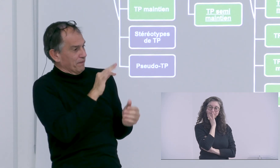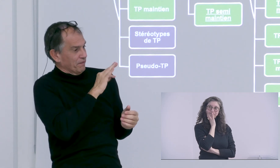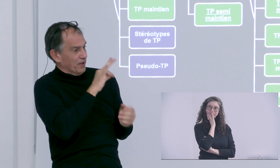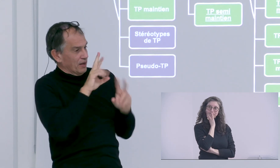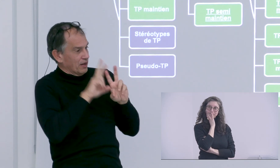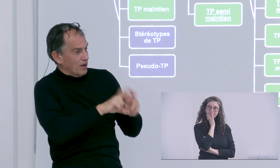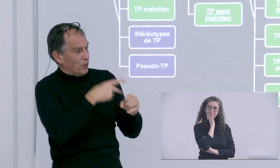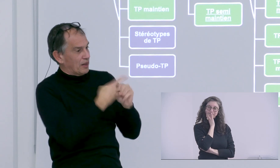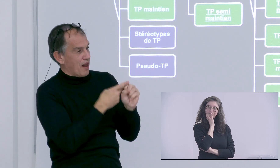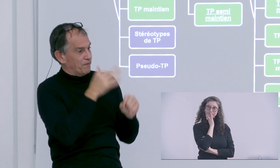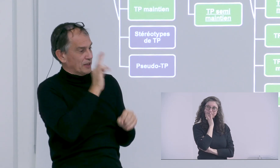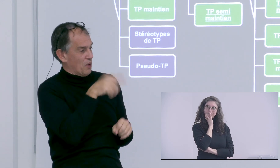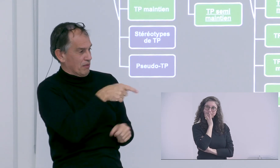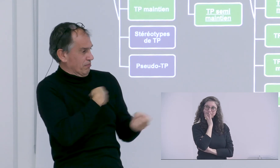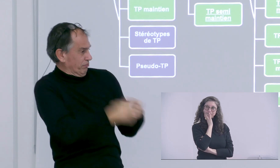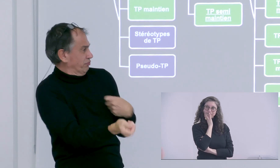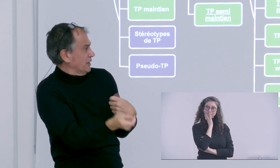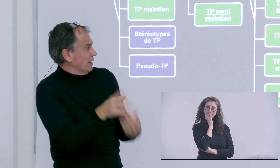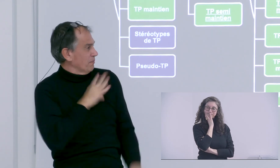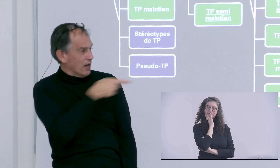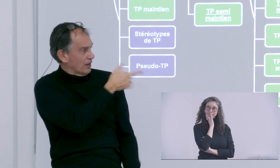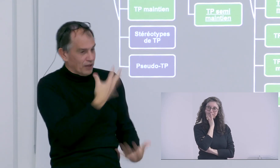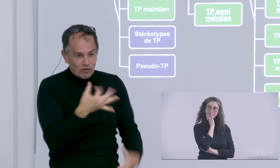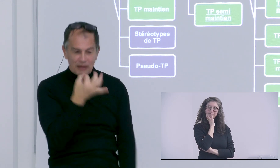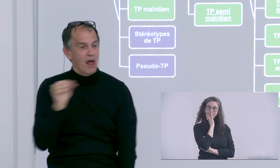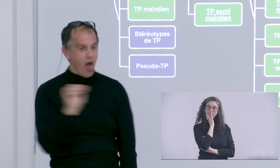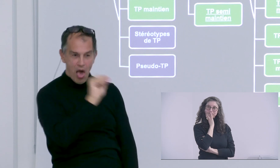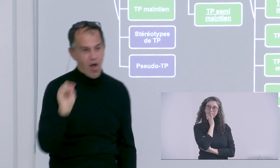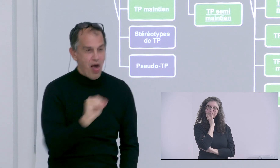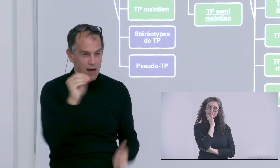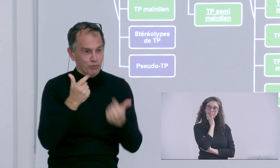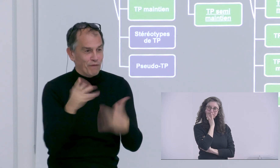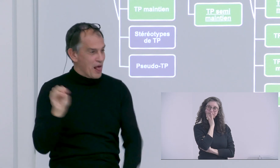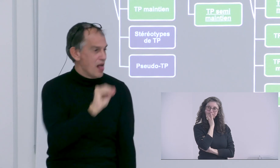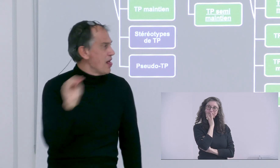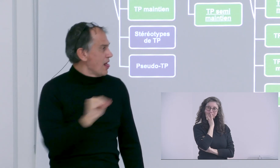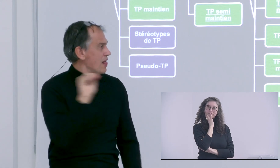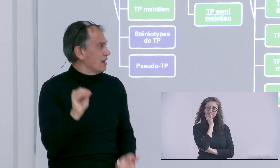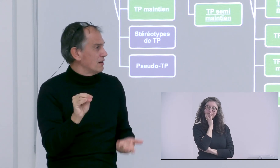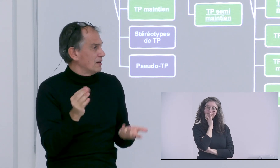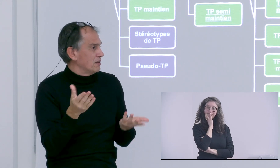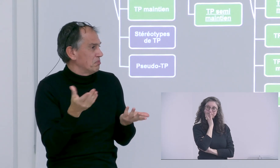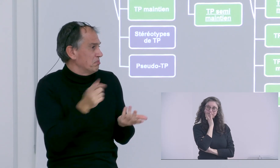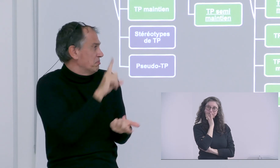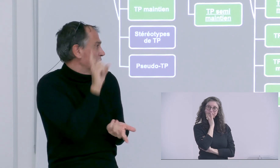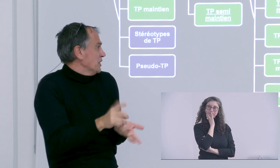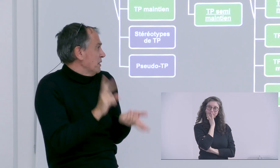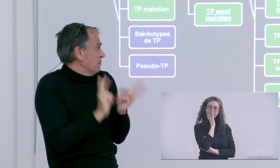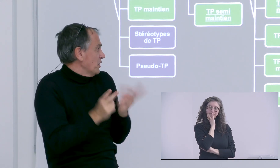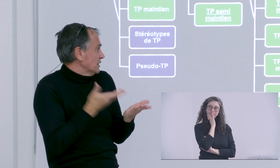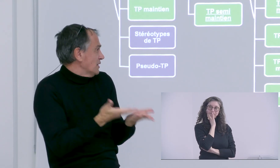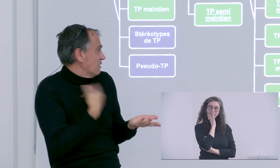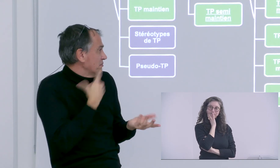alors peut-être que justement ça voudrait dire que le travail de François n'est pas adapté donc si vous avez vous-même du mal à appliquer la